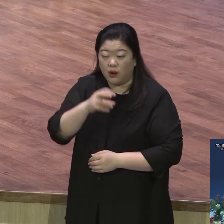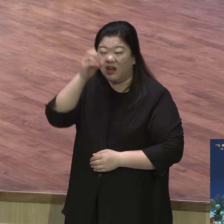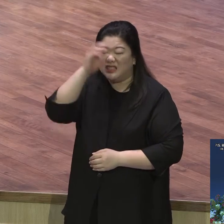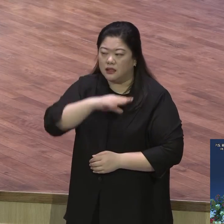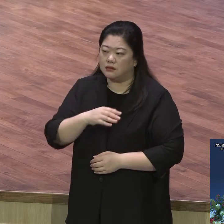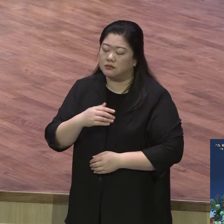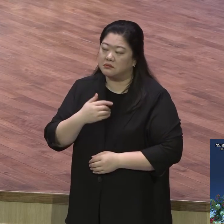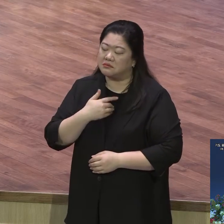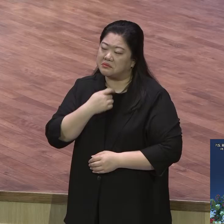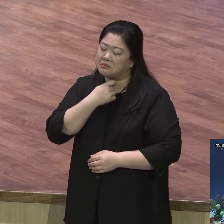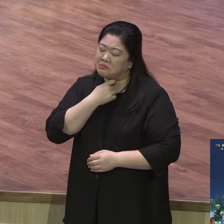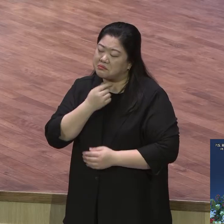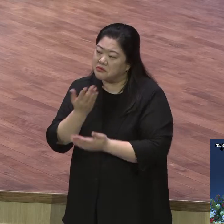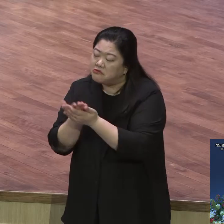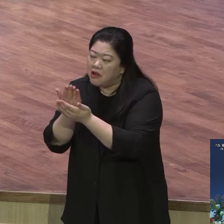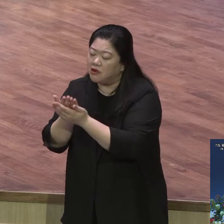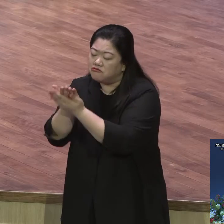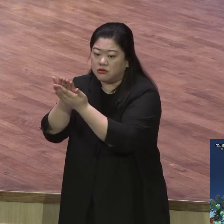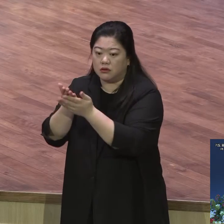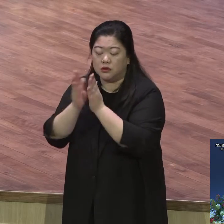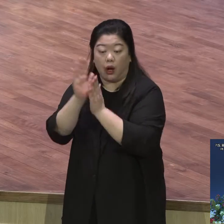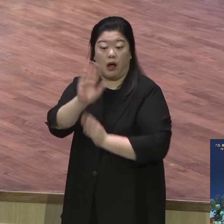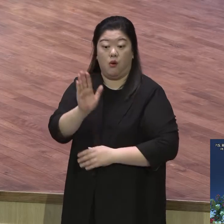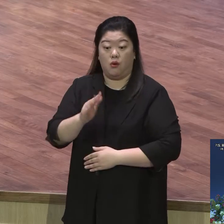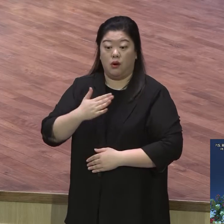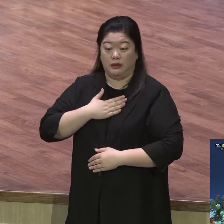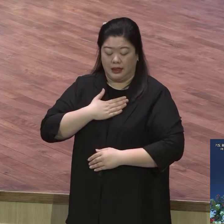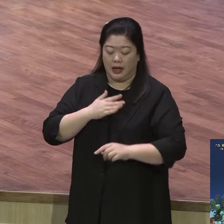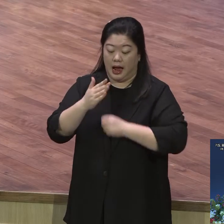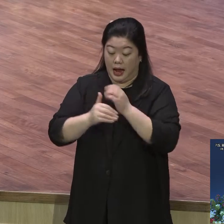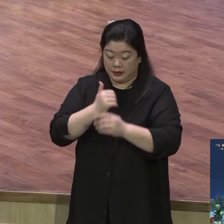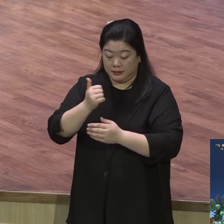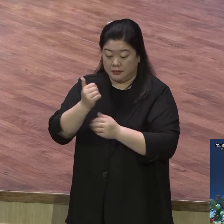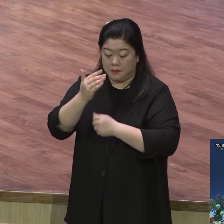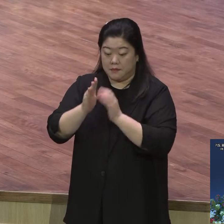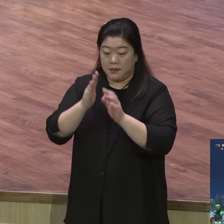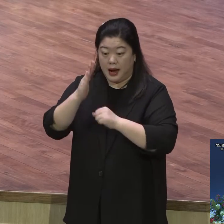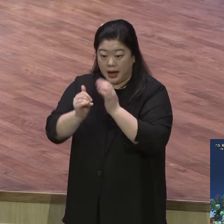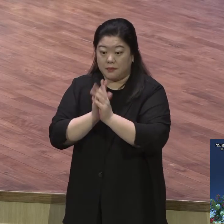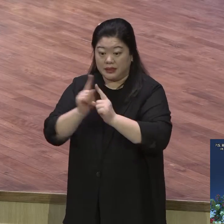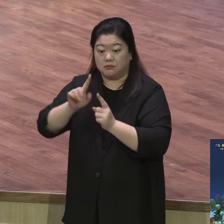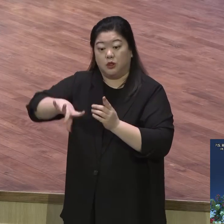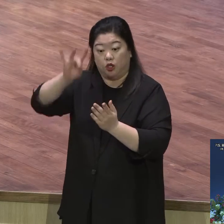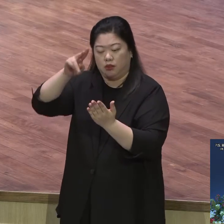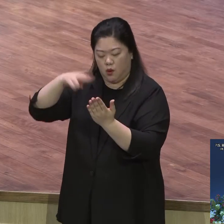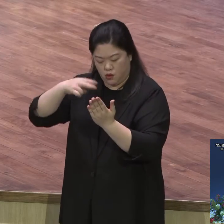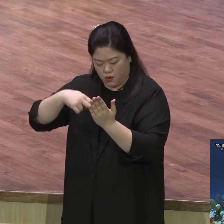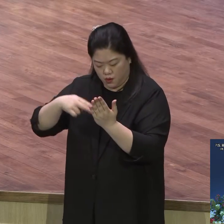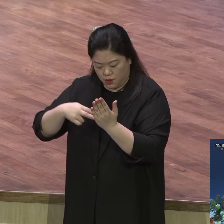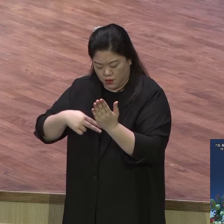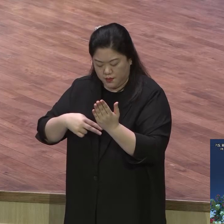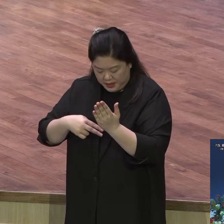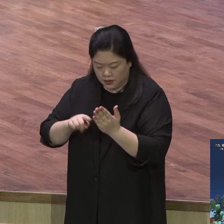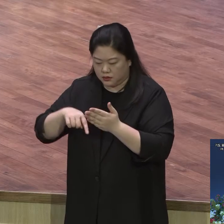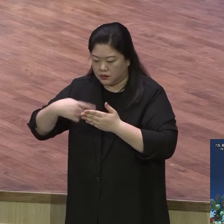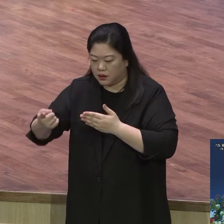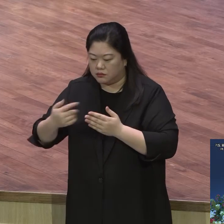사역을 하면서 일을 하면서 있는 일들을 그거를 말씀에 근거해서 기도했기 때문에 다